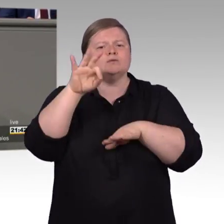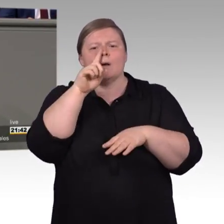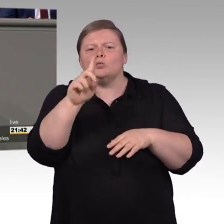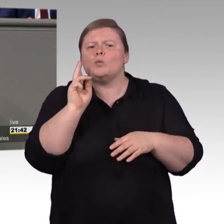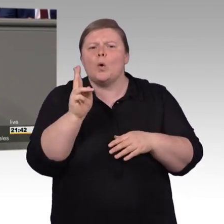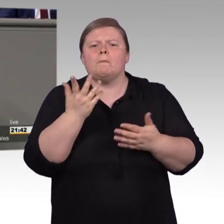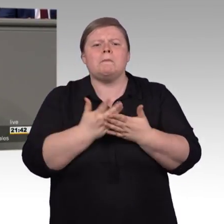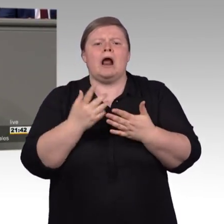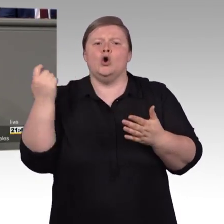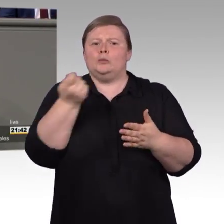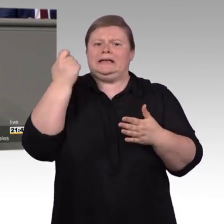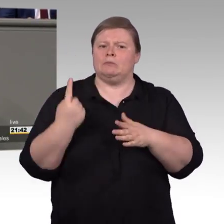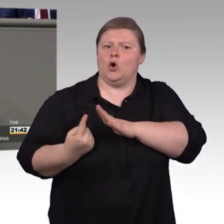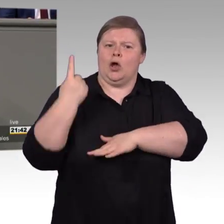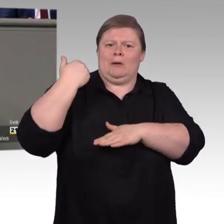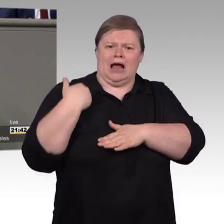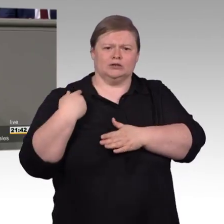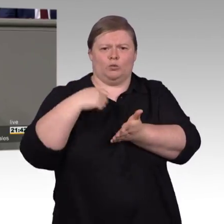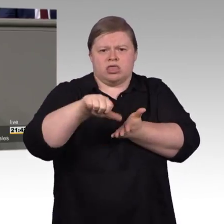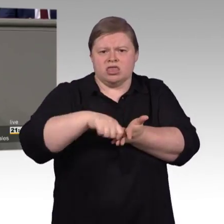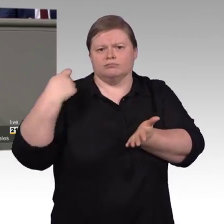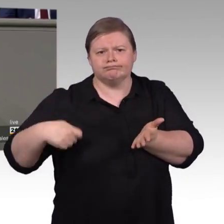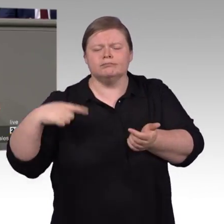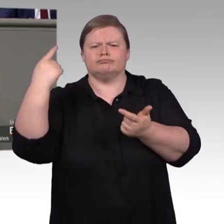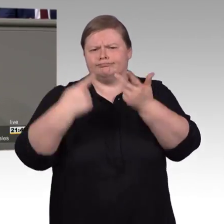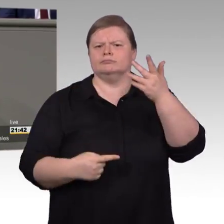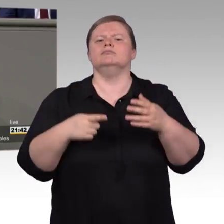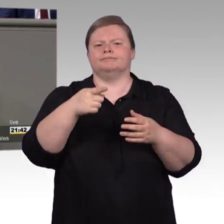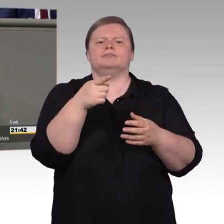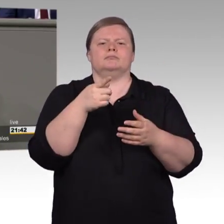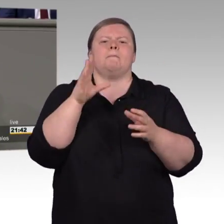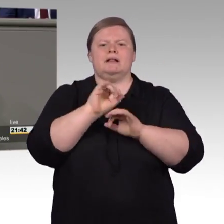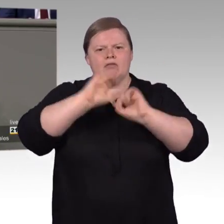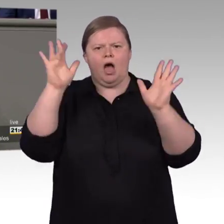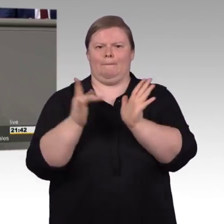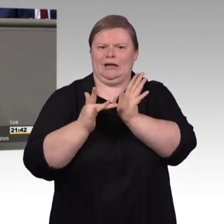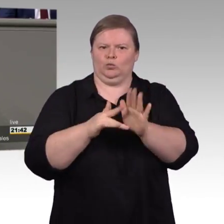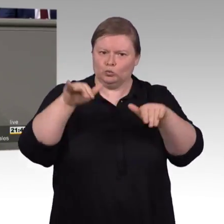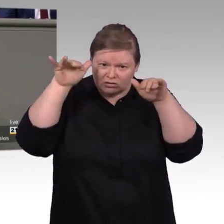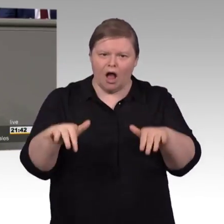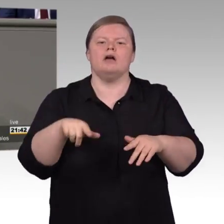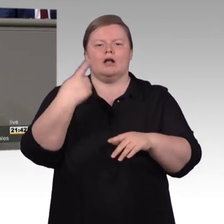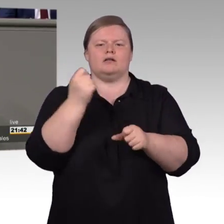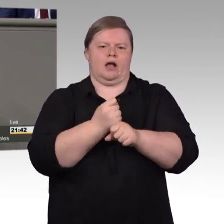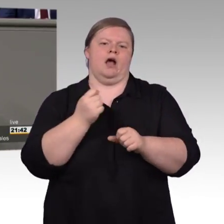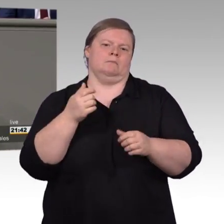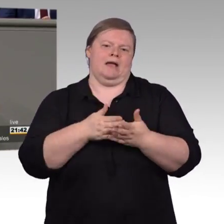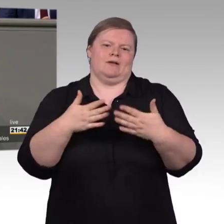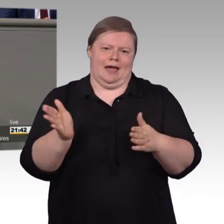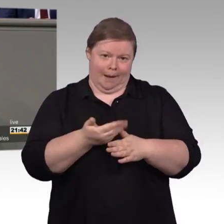barrierefrei mit öffentlichen Stellen des Bundes zu kommunizieren, egal ob es um das Bestellen einer Fahrkarte bei der Bahn geht oder um